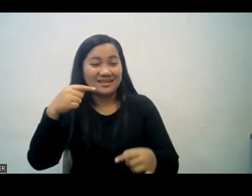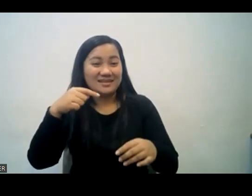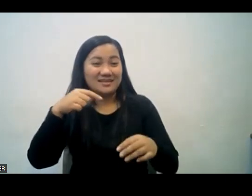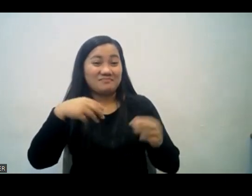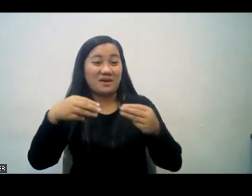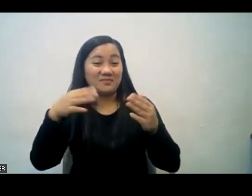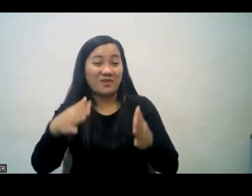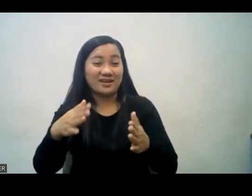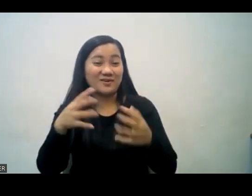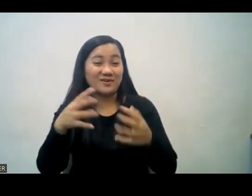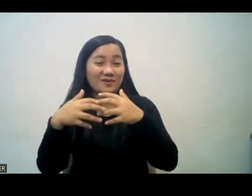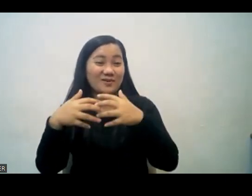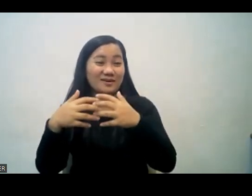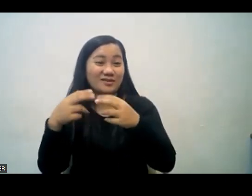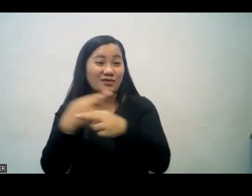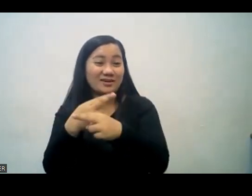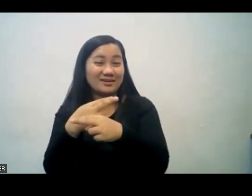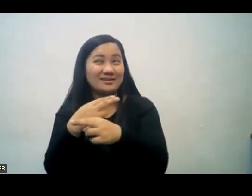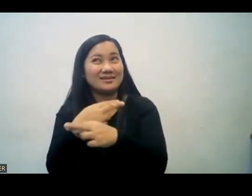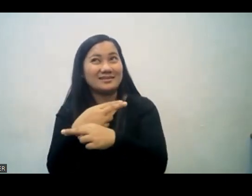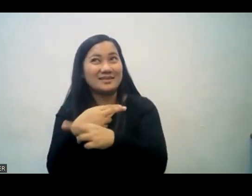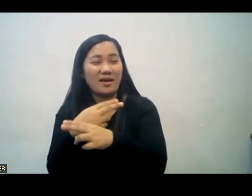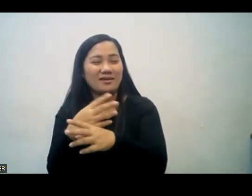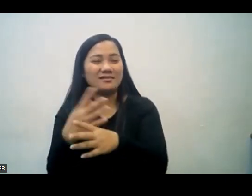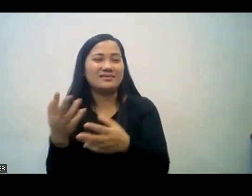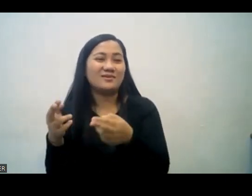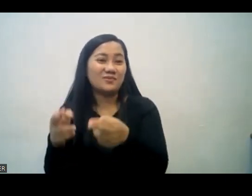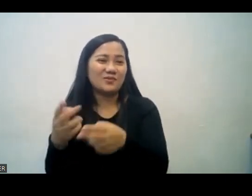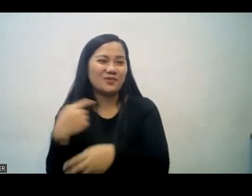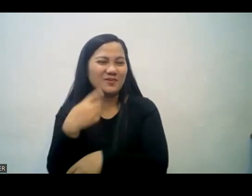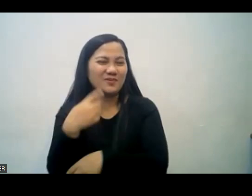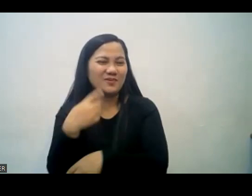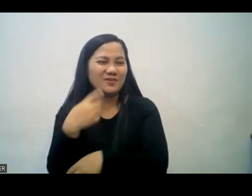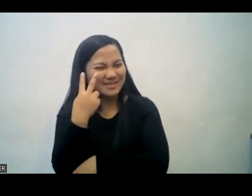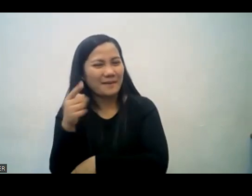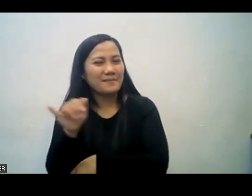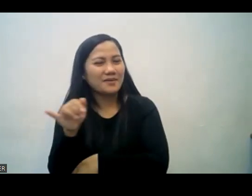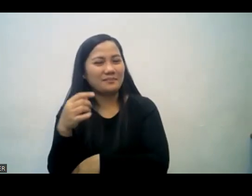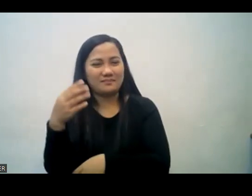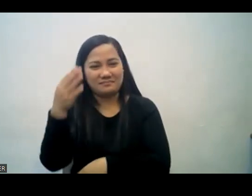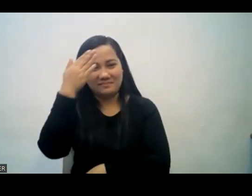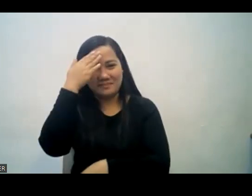on rebuilding repairing na yung sa management sa construction o sa pag-aayos